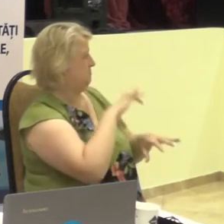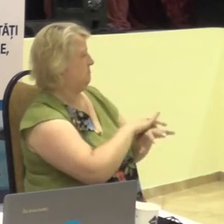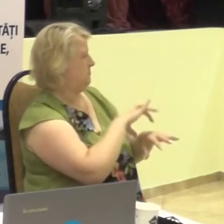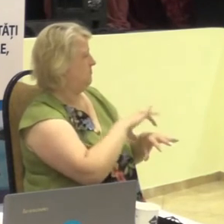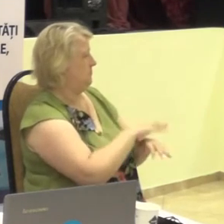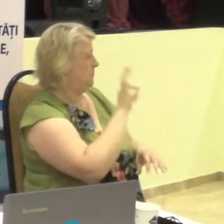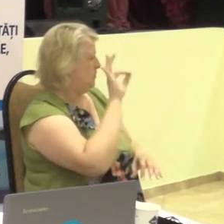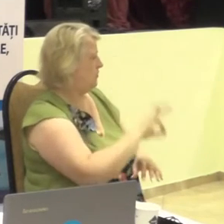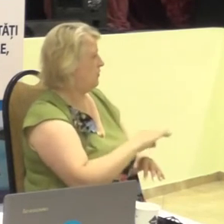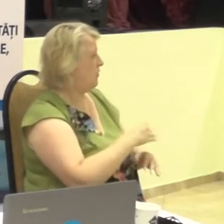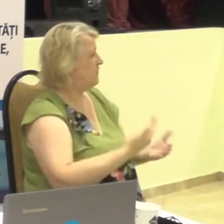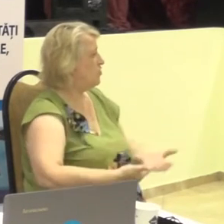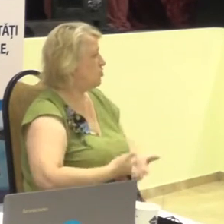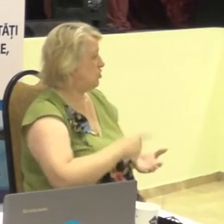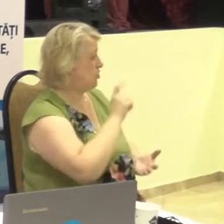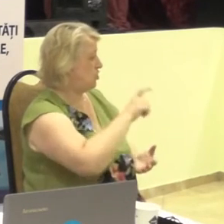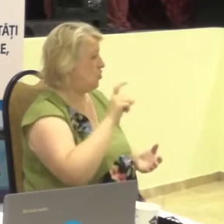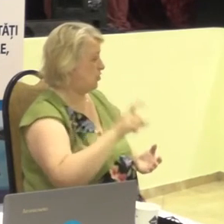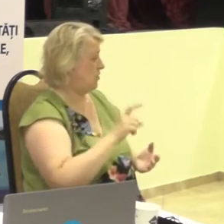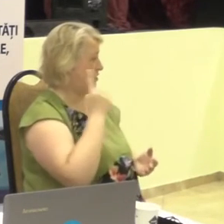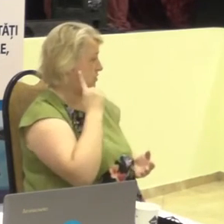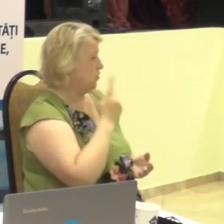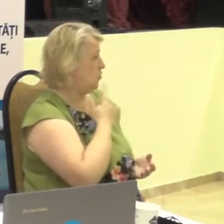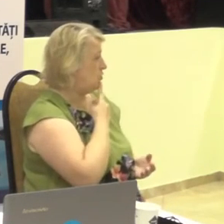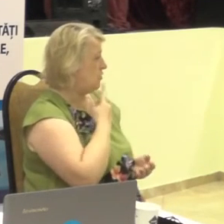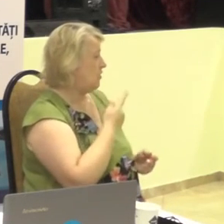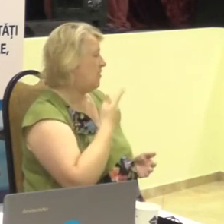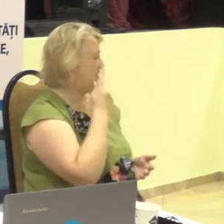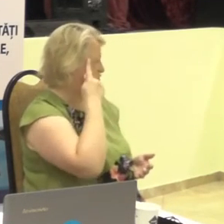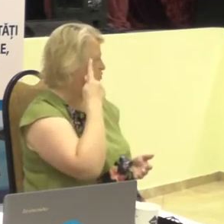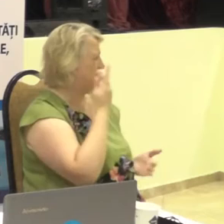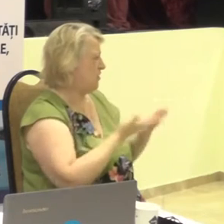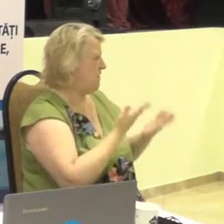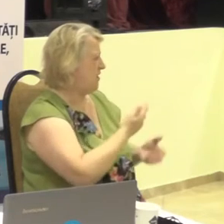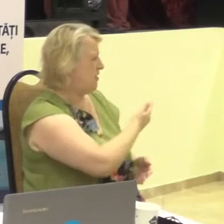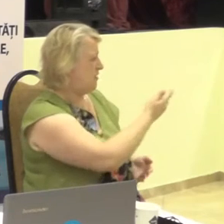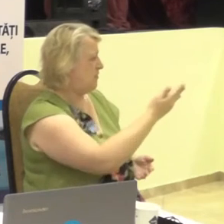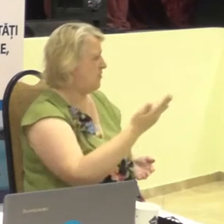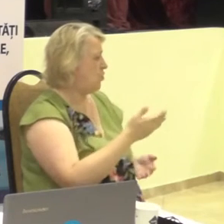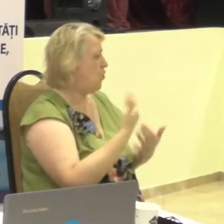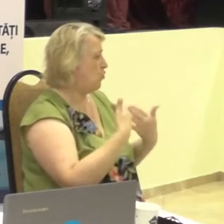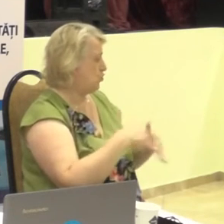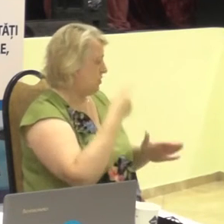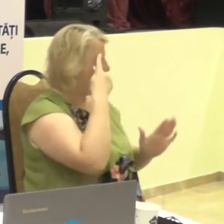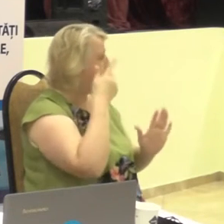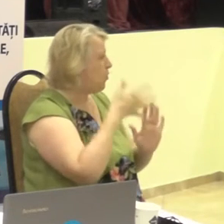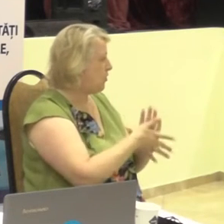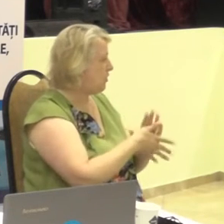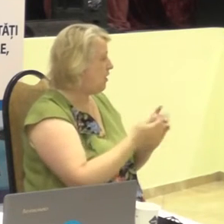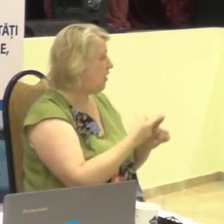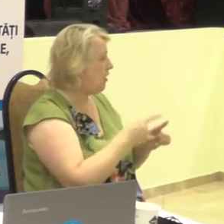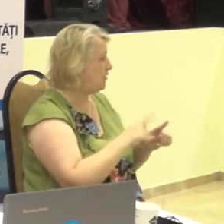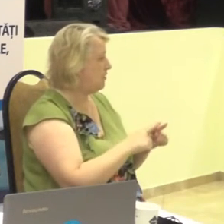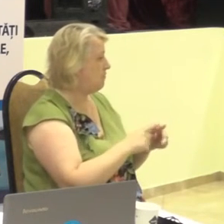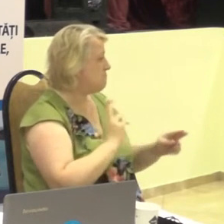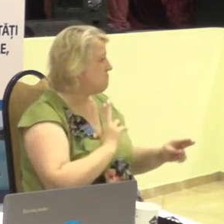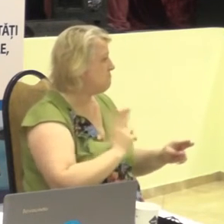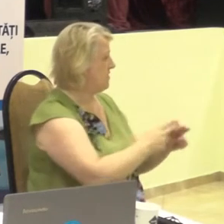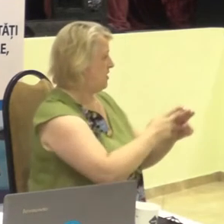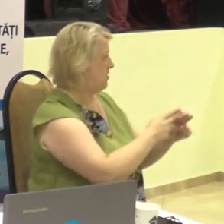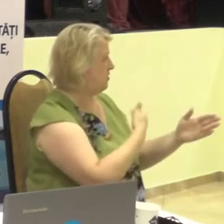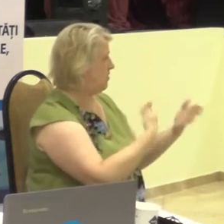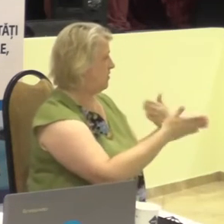persoanelor cu deficiențe de auz, și eu cred că dumneavoastră de acum ați înțeles-o. Este barieră de